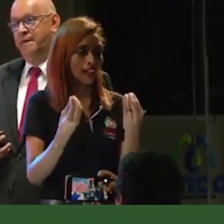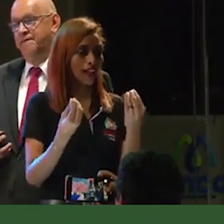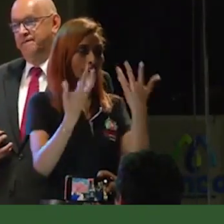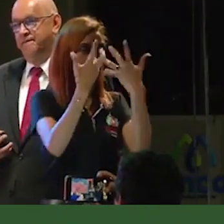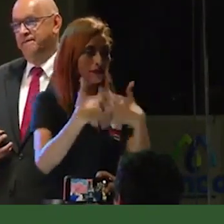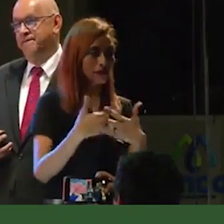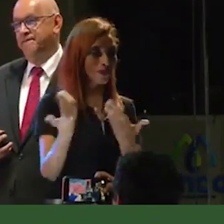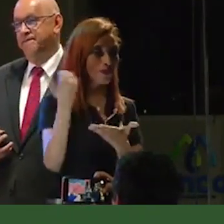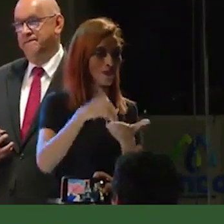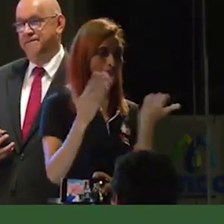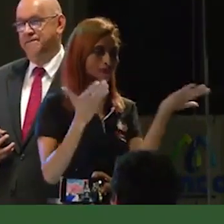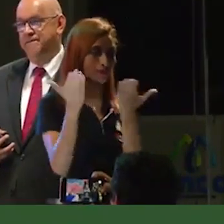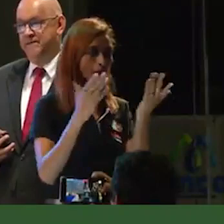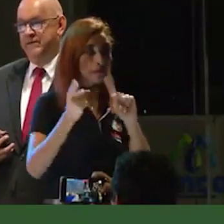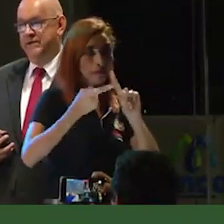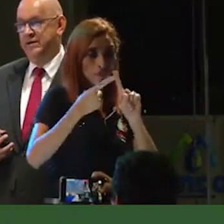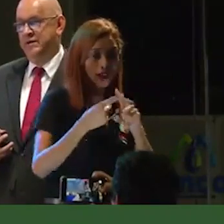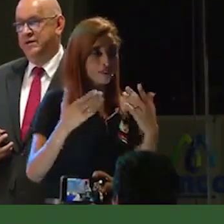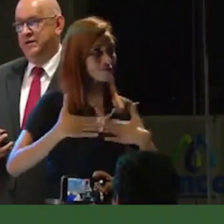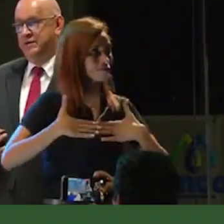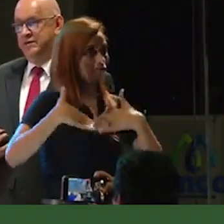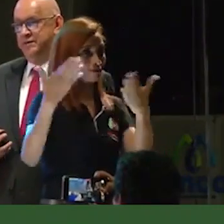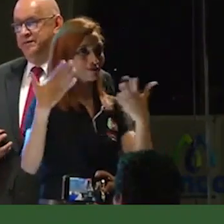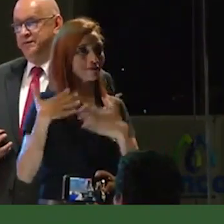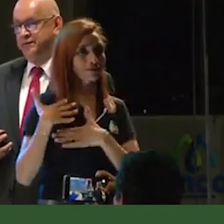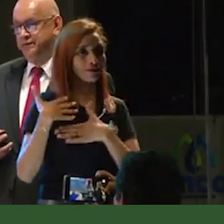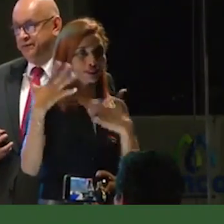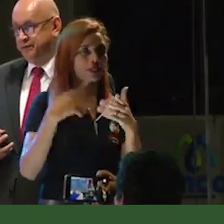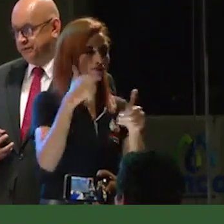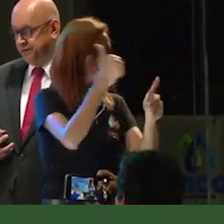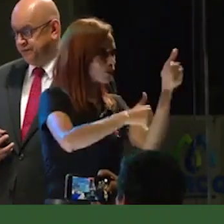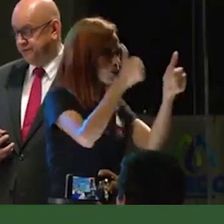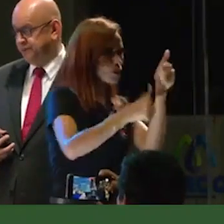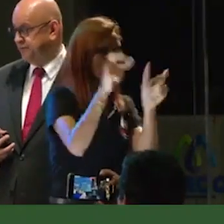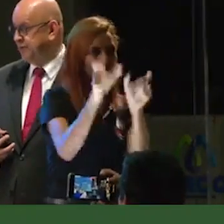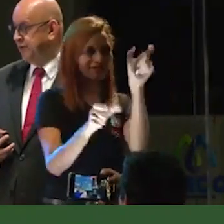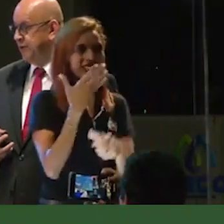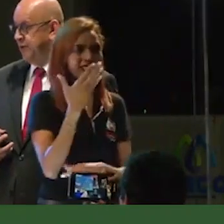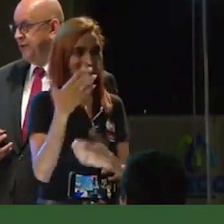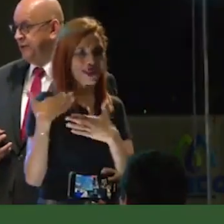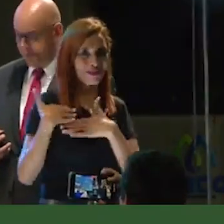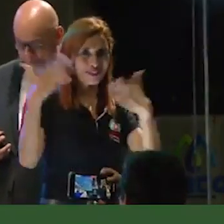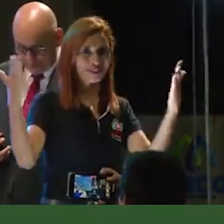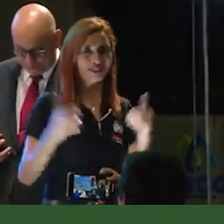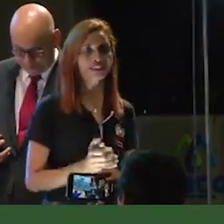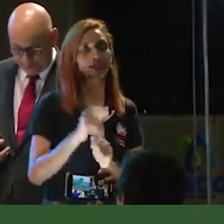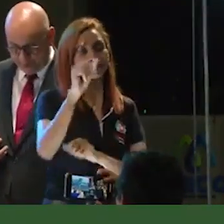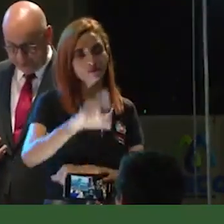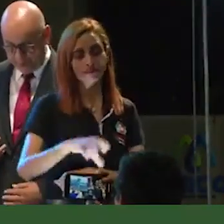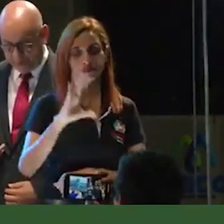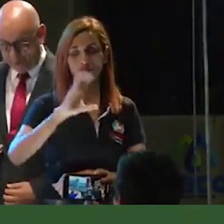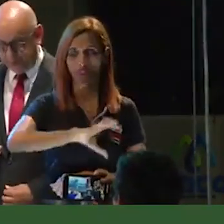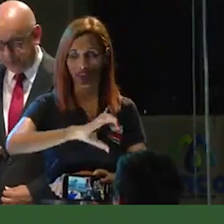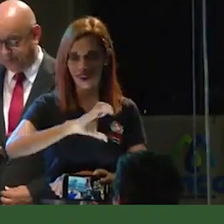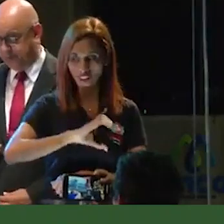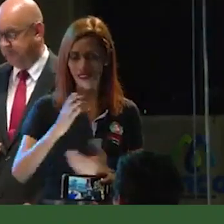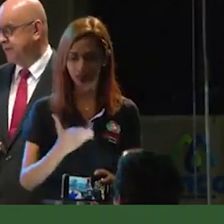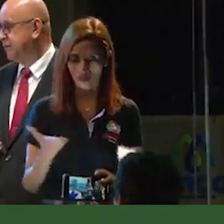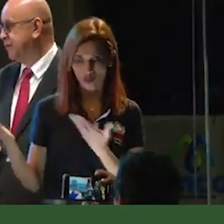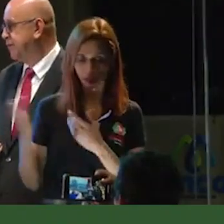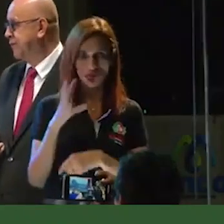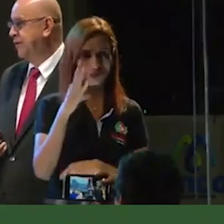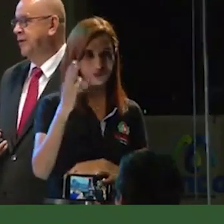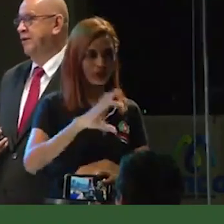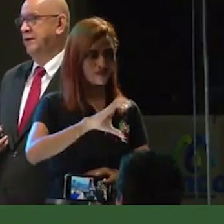públicos. Entonces primero felicitar a todos y cada uno de los calarqueños, a nuestro señor alcalde del municipio de